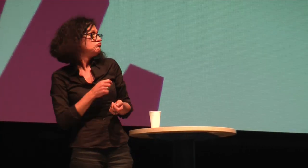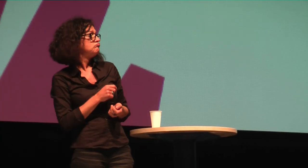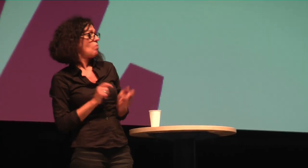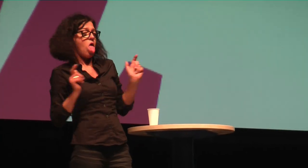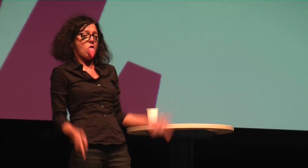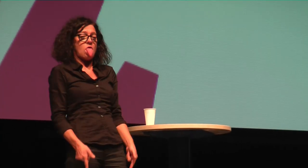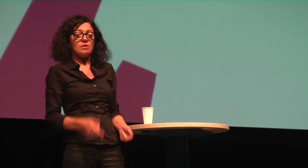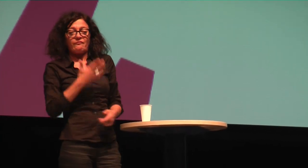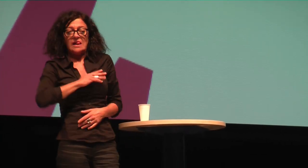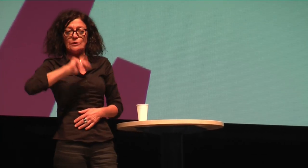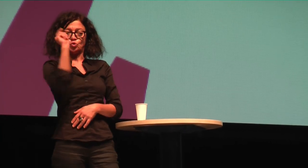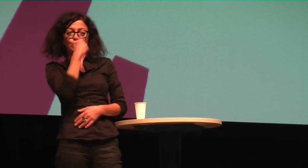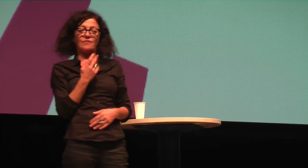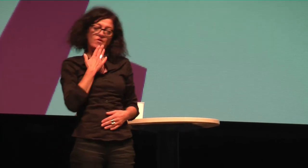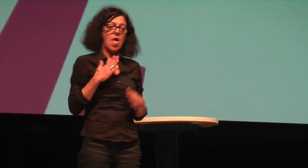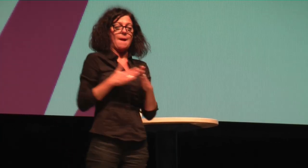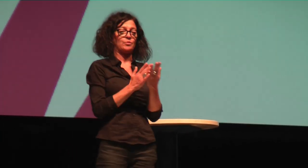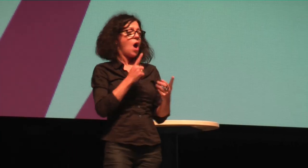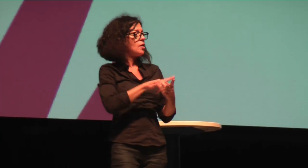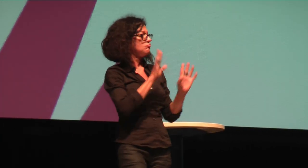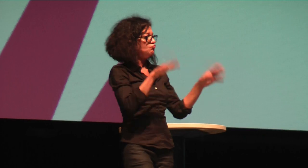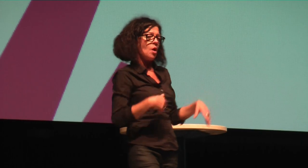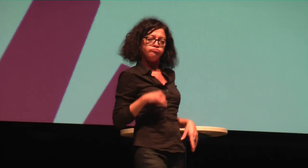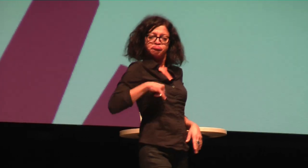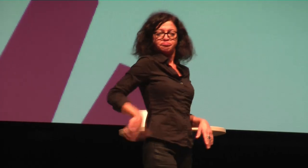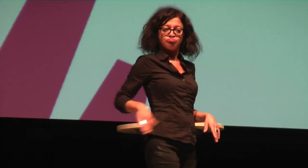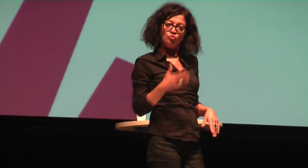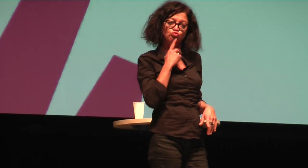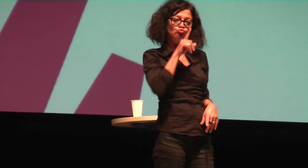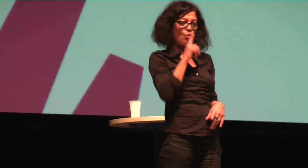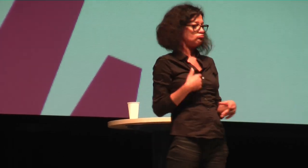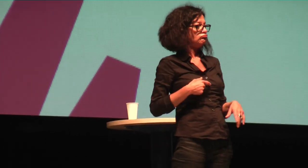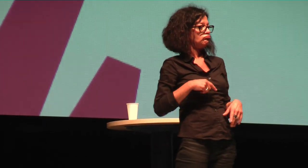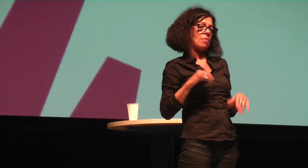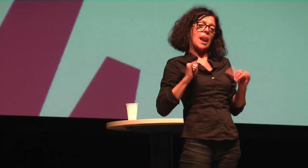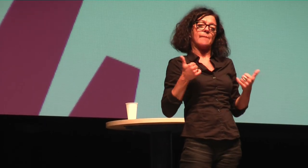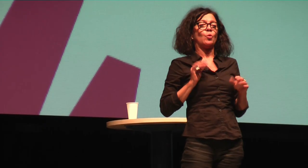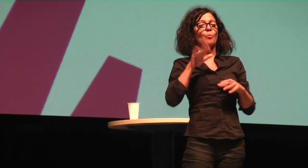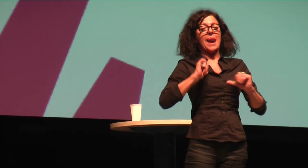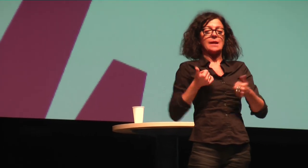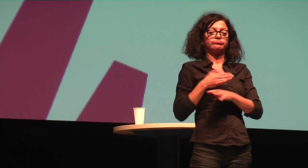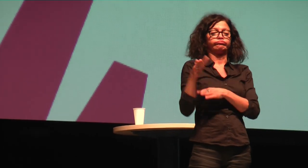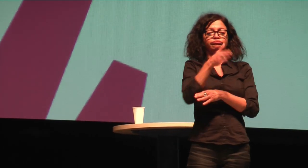Bildung ist auch so ein Punkt. Es gibt Leute, die möchten kein Abitur machen, die möchten nicht studieren und dann